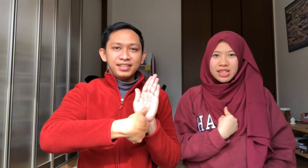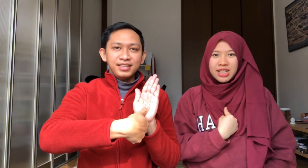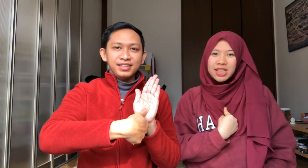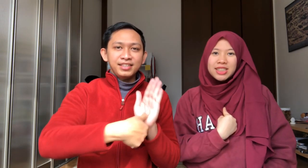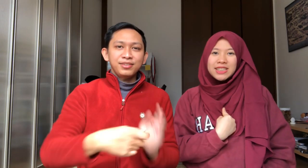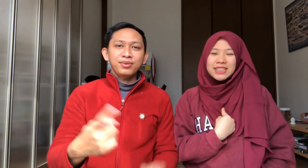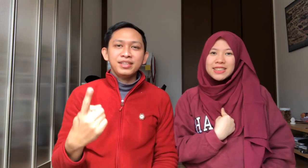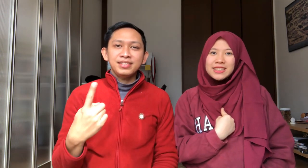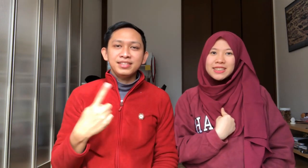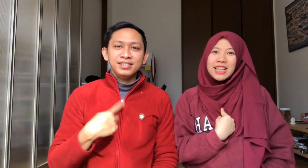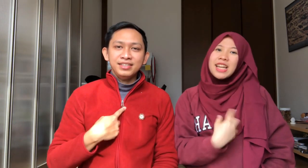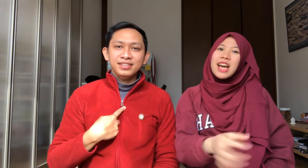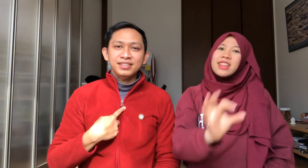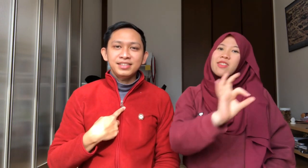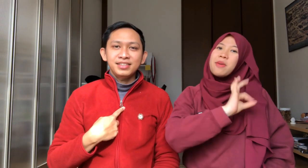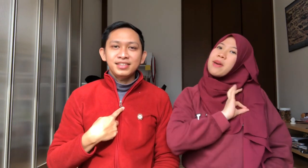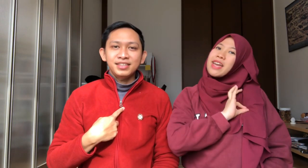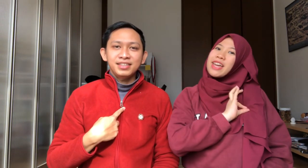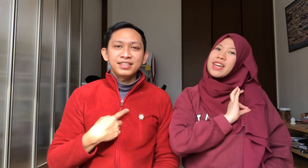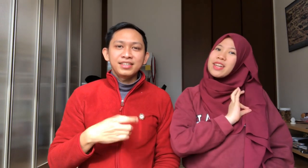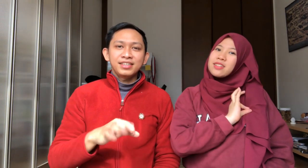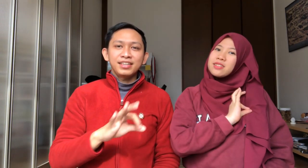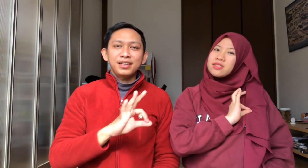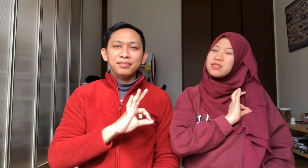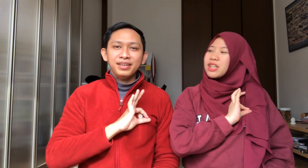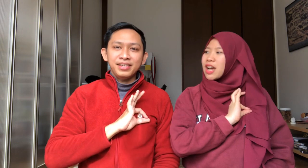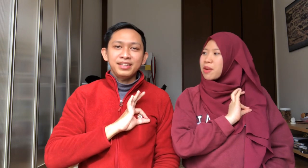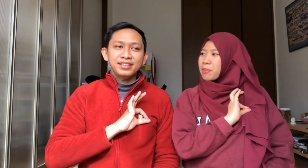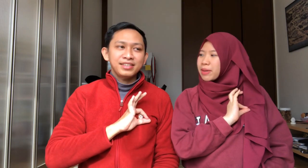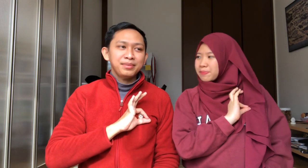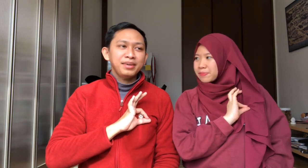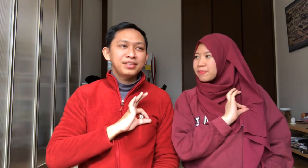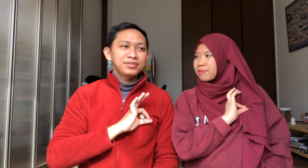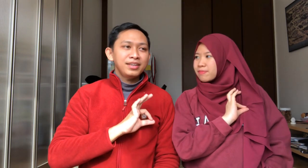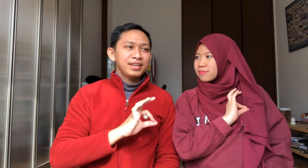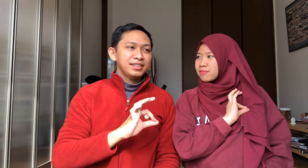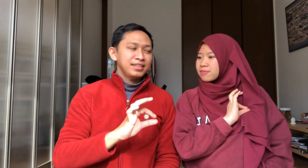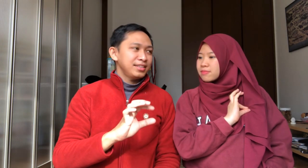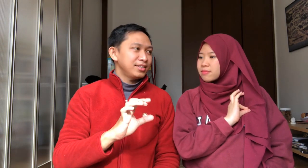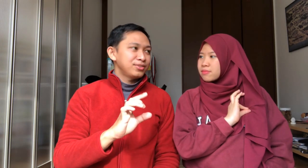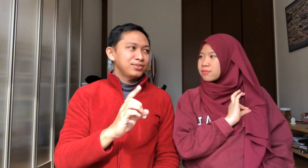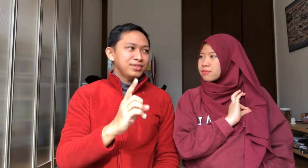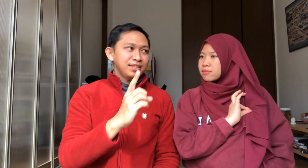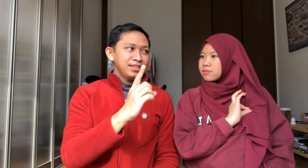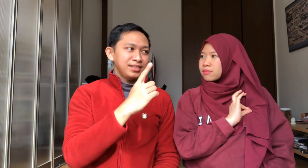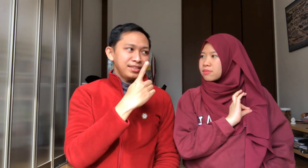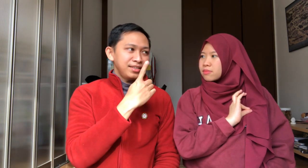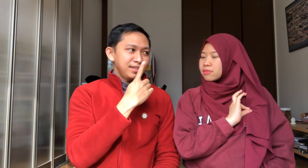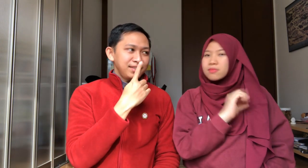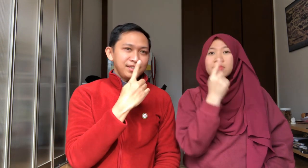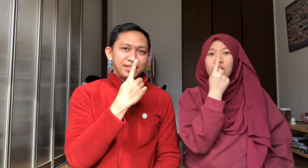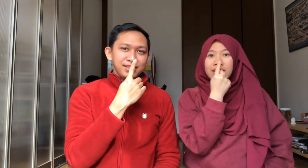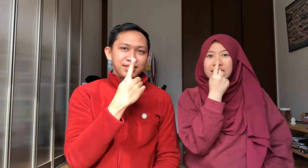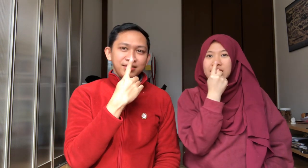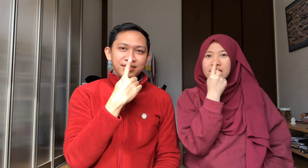Watashi Atau Namae Namae Tapi ada juga yang katanya Nenjukin Watashi